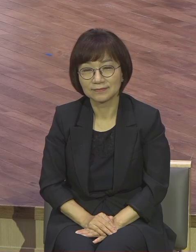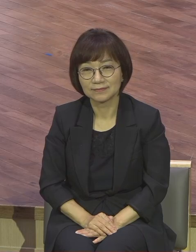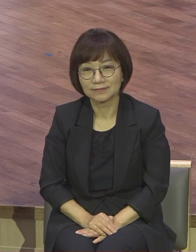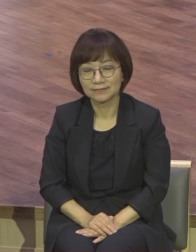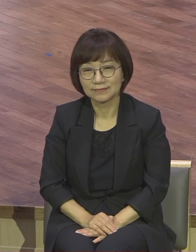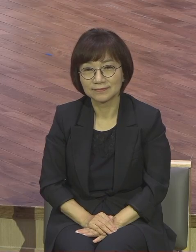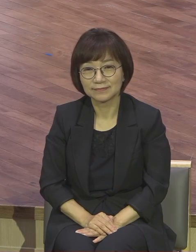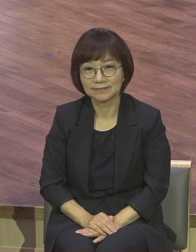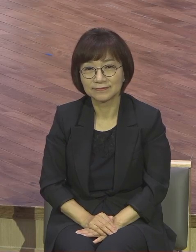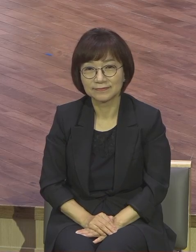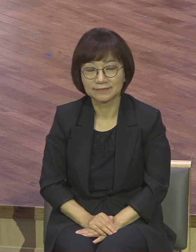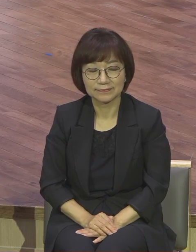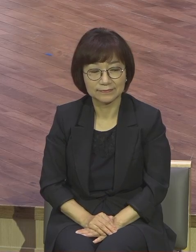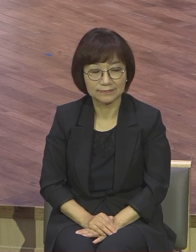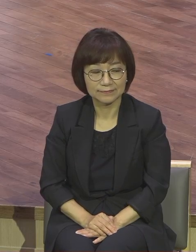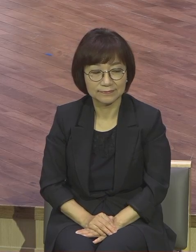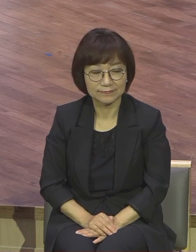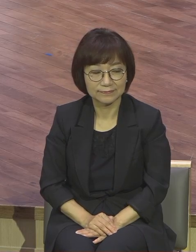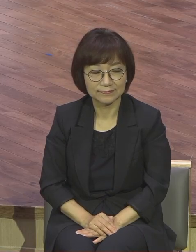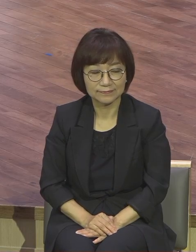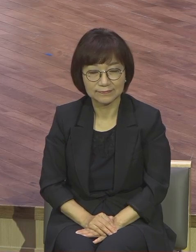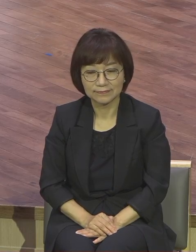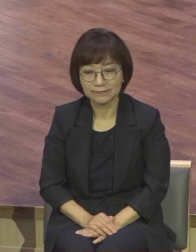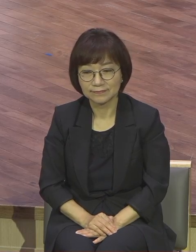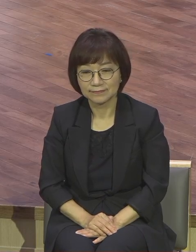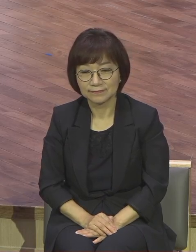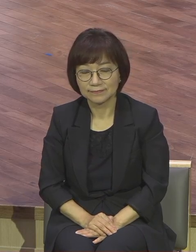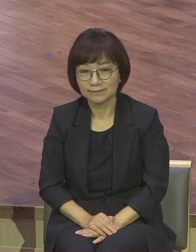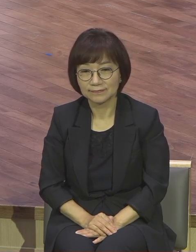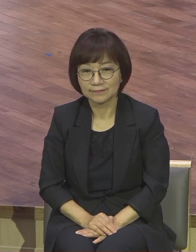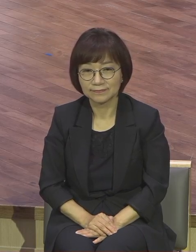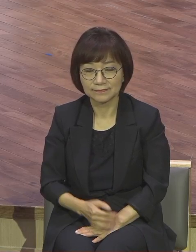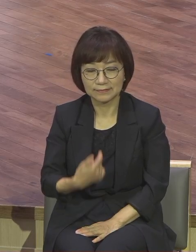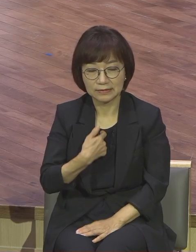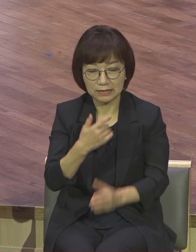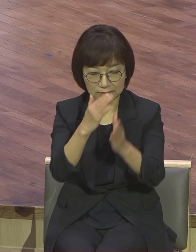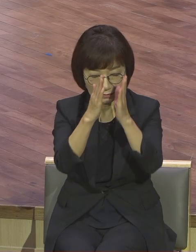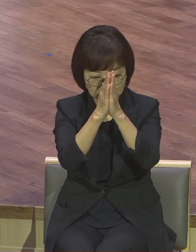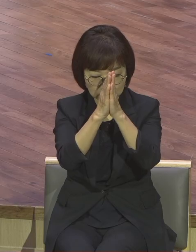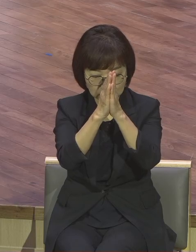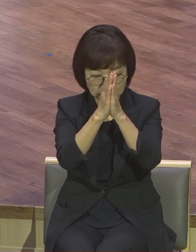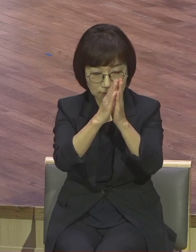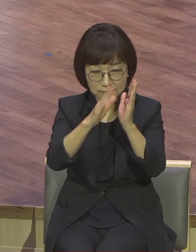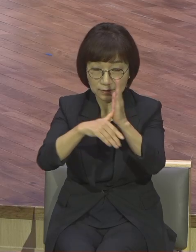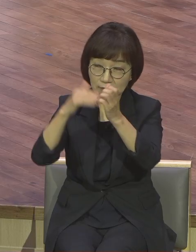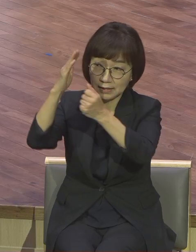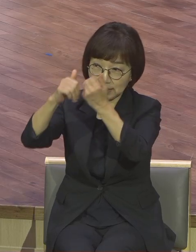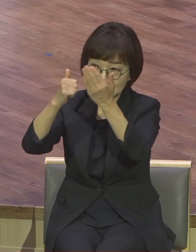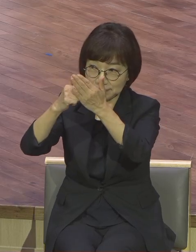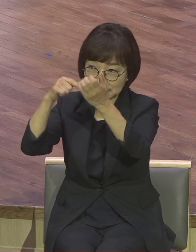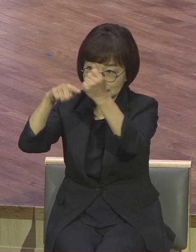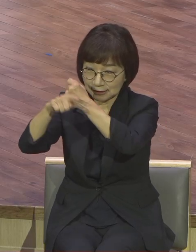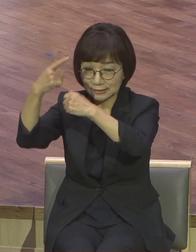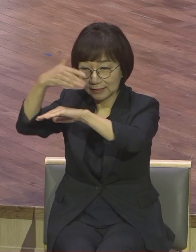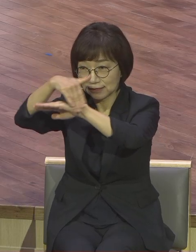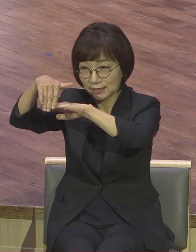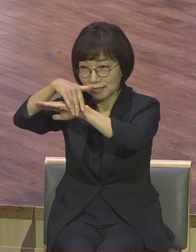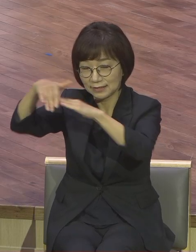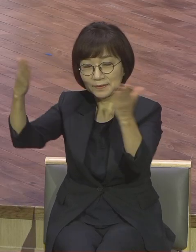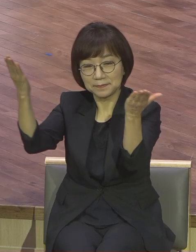이렇게 되어야 내 인생이 하나님의 뜻과 교회에 맞춰서 설계가 됩니다 이래야 2, 3, 7 나라